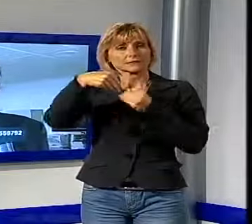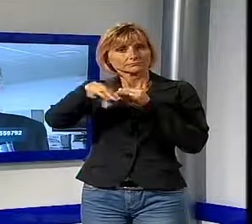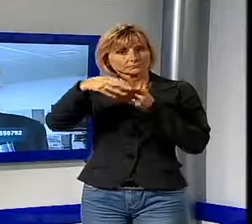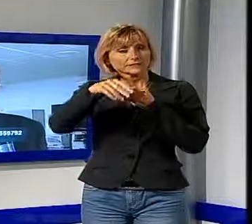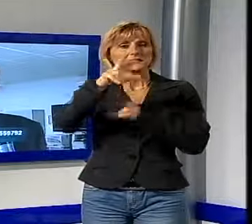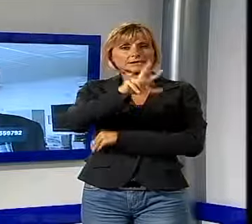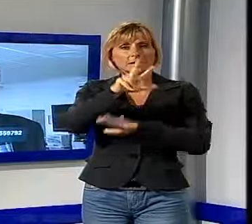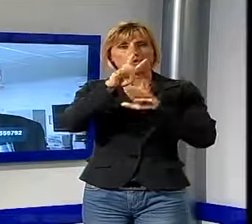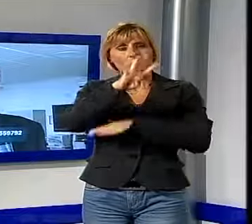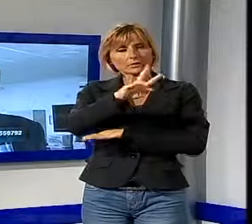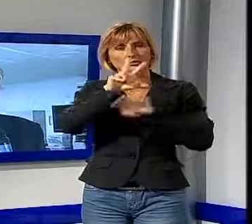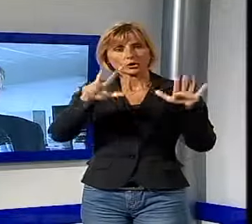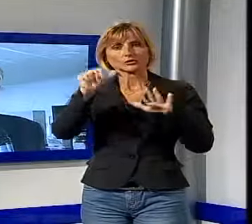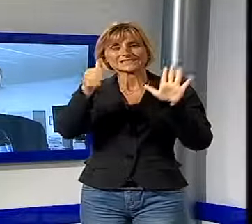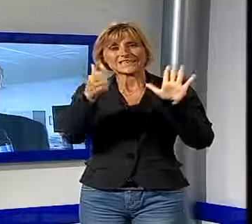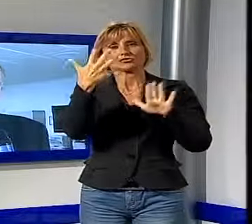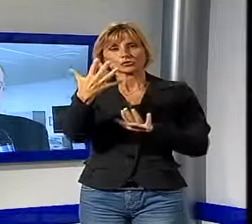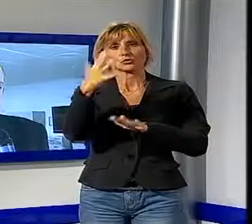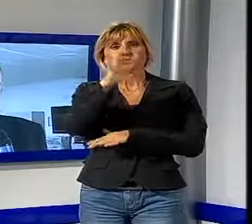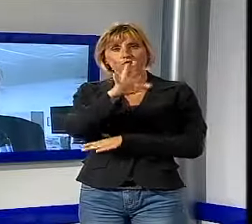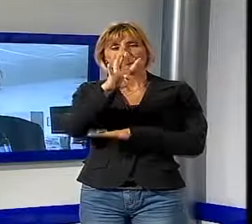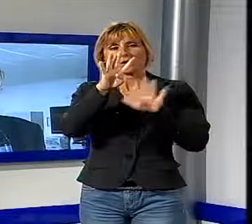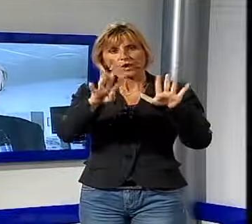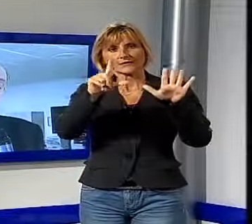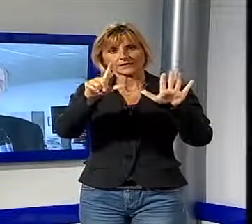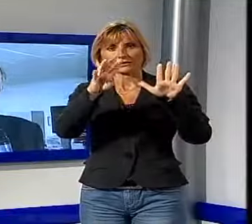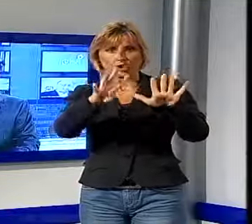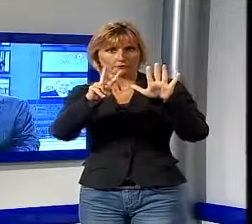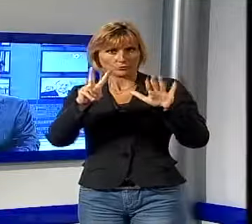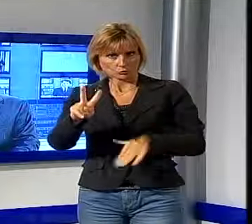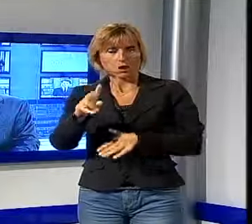65 59792, anche durante la diretta.